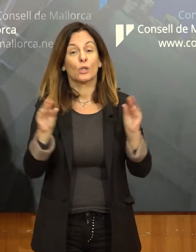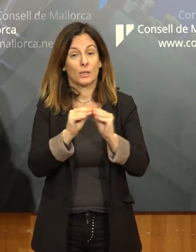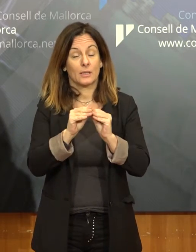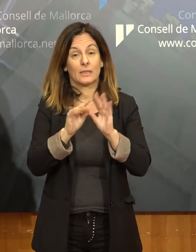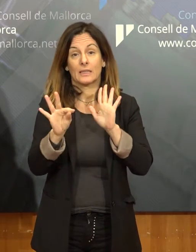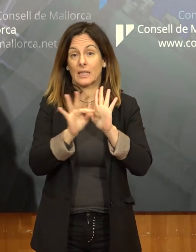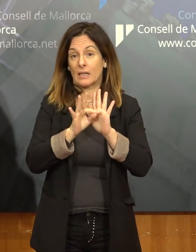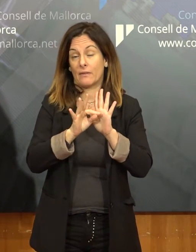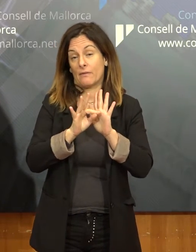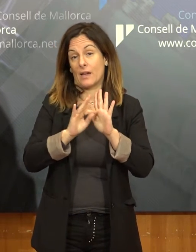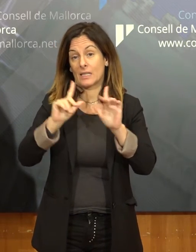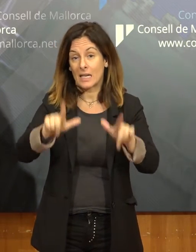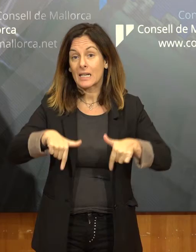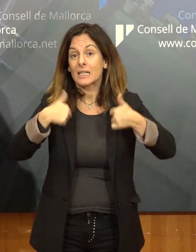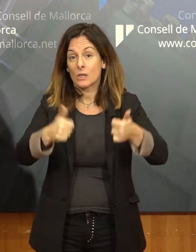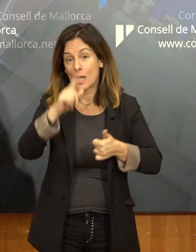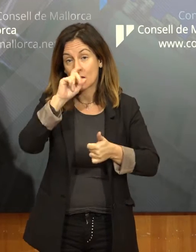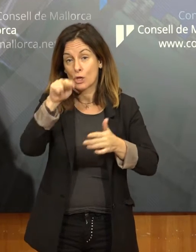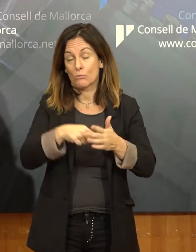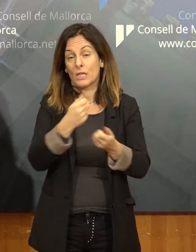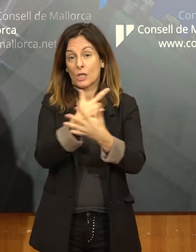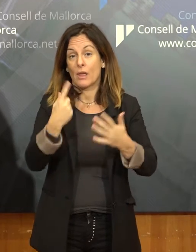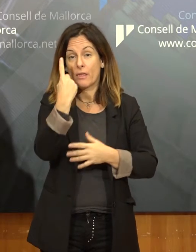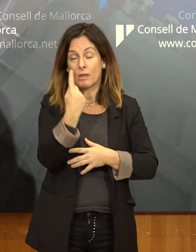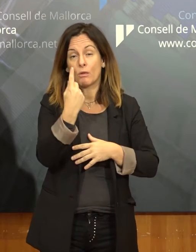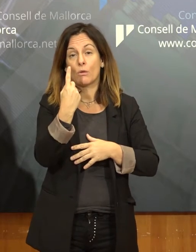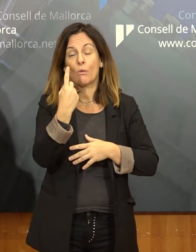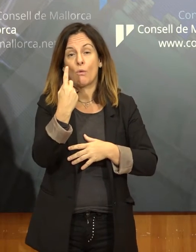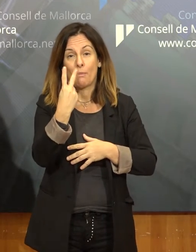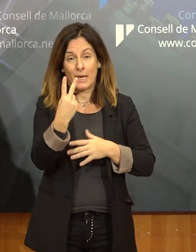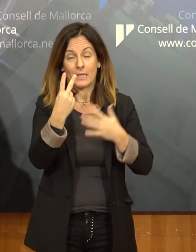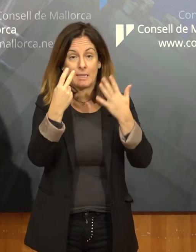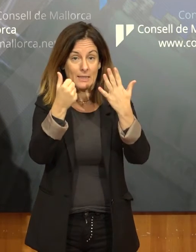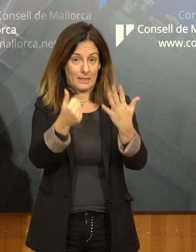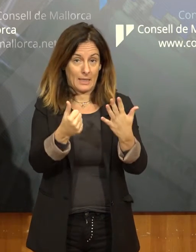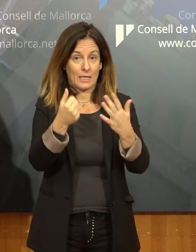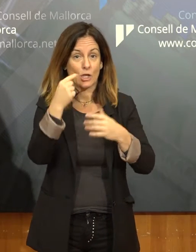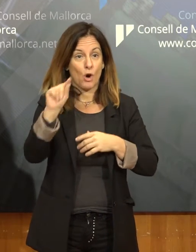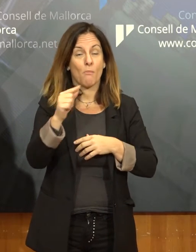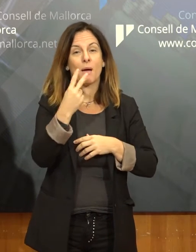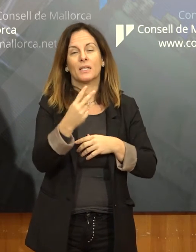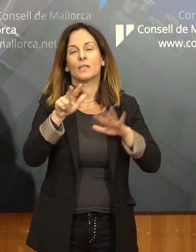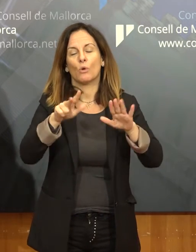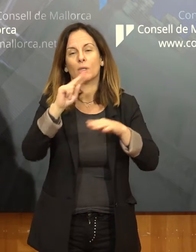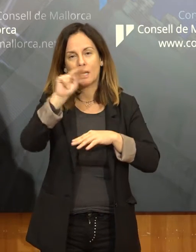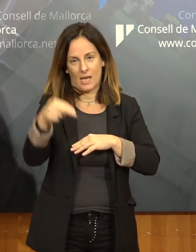2018 queda en 126,20 euros. Això què vol dir? I que el Consell de Mallorca està amb els